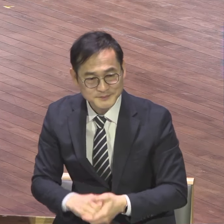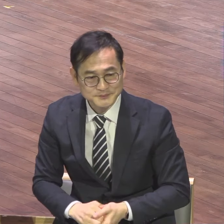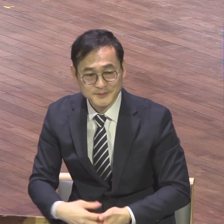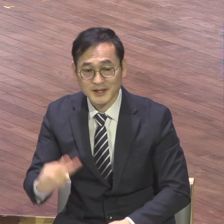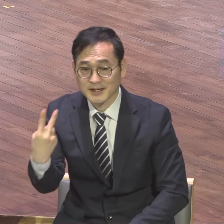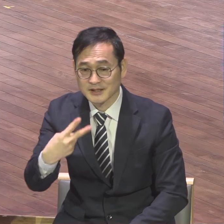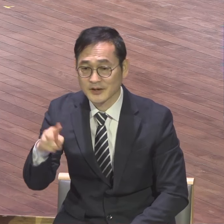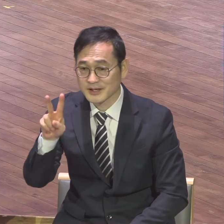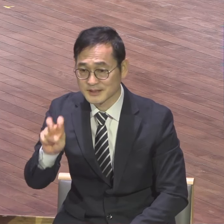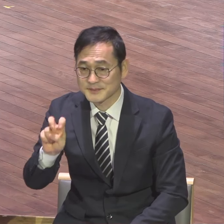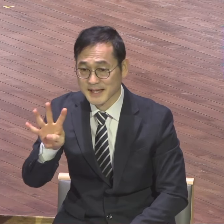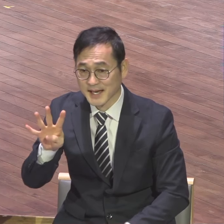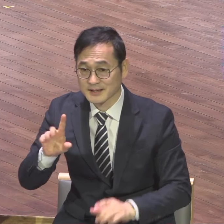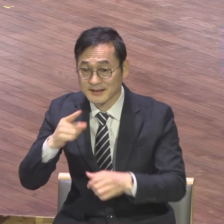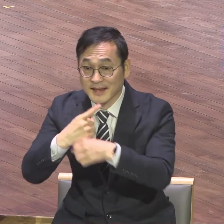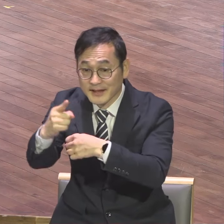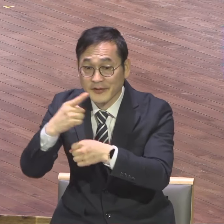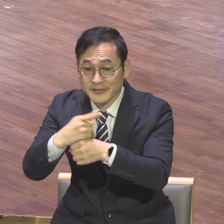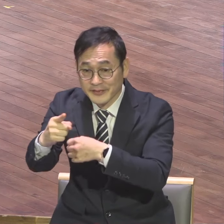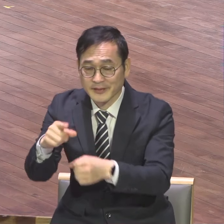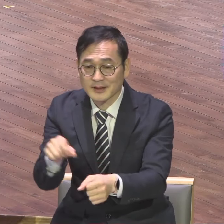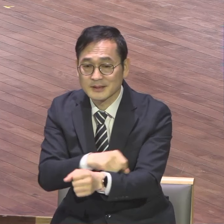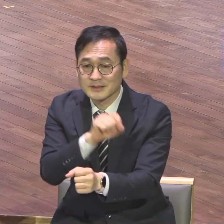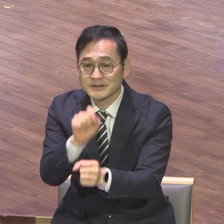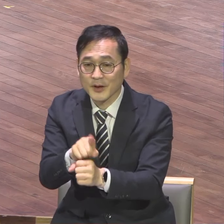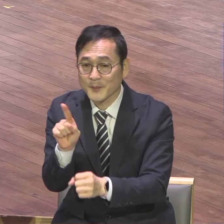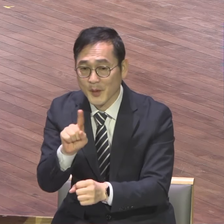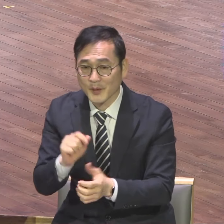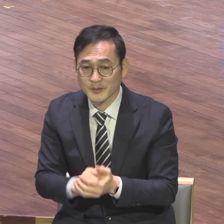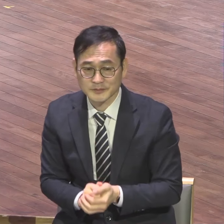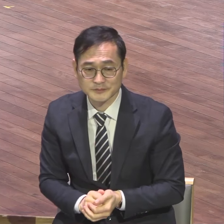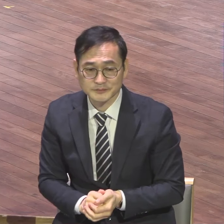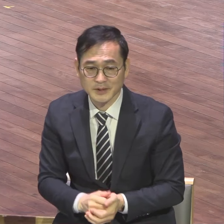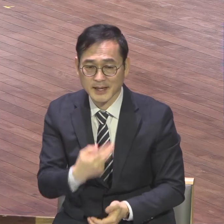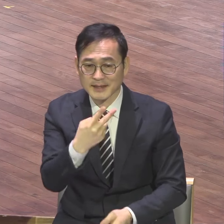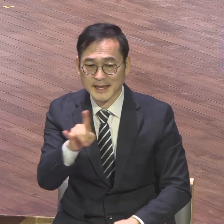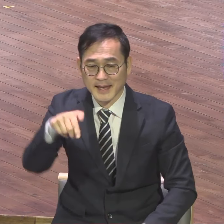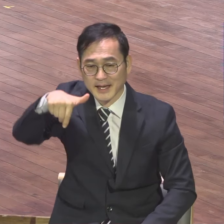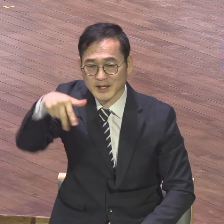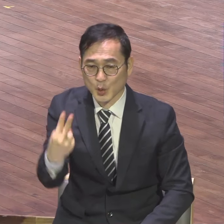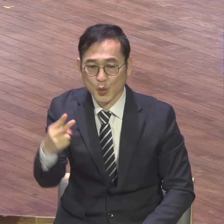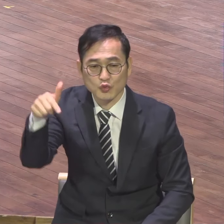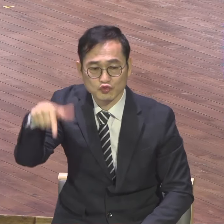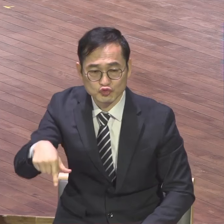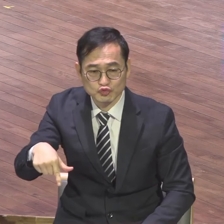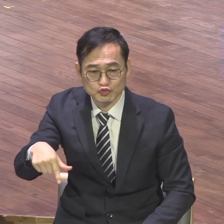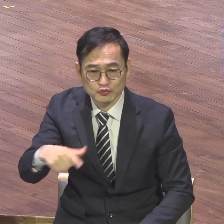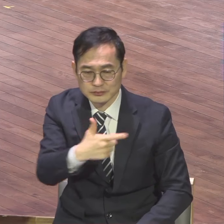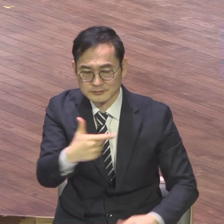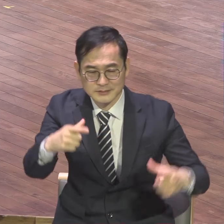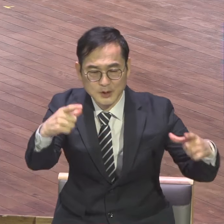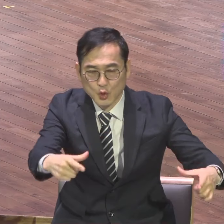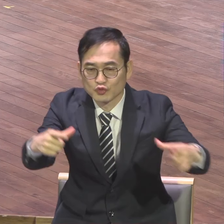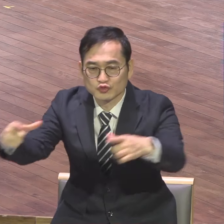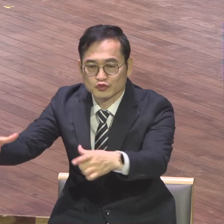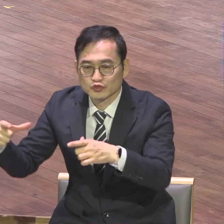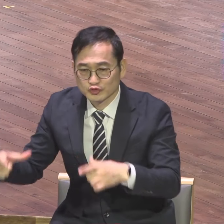2024년도의 특징이 뭐냐. 대교구 활성화를 위해서 대교구